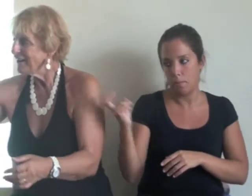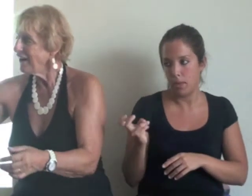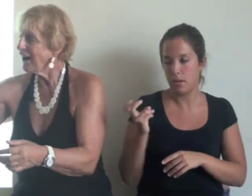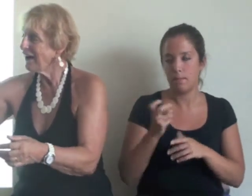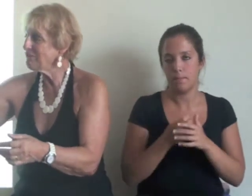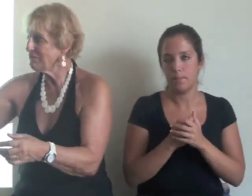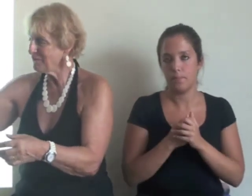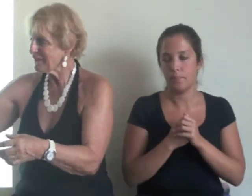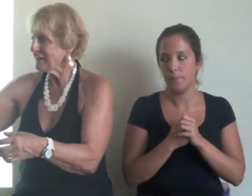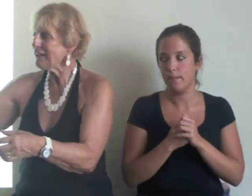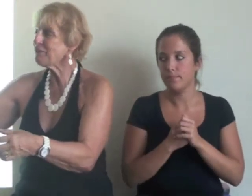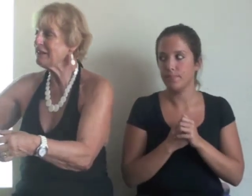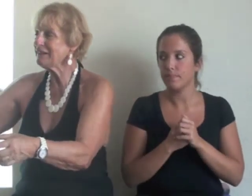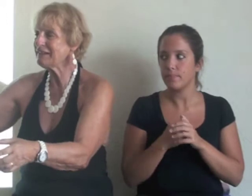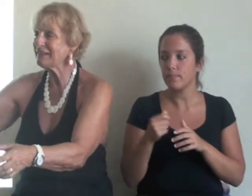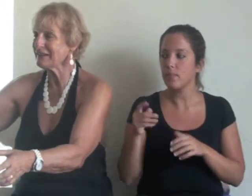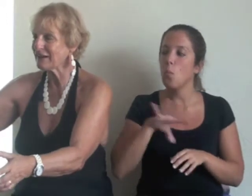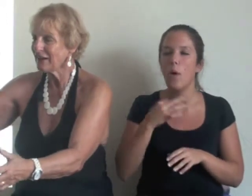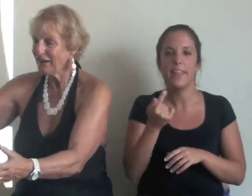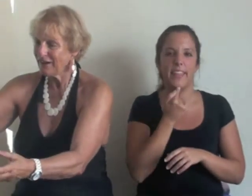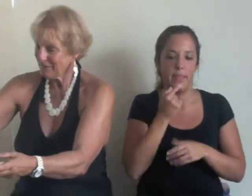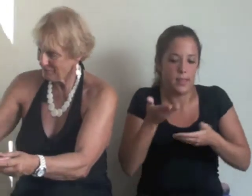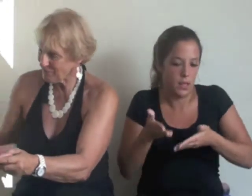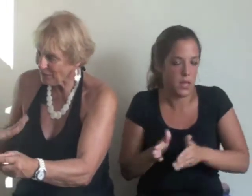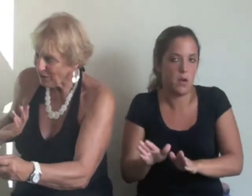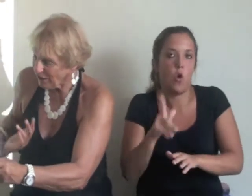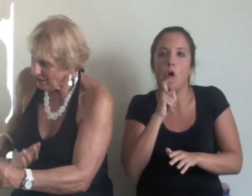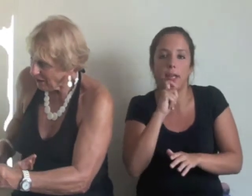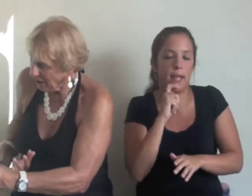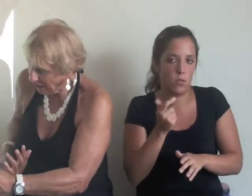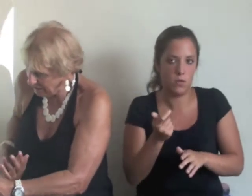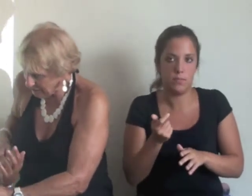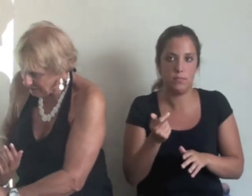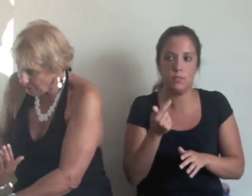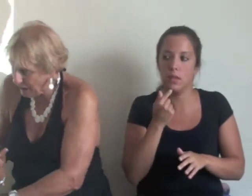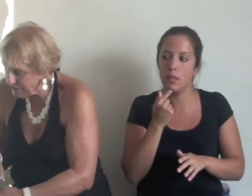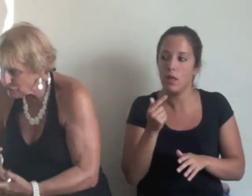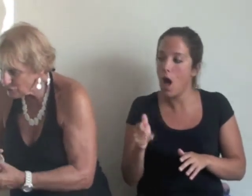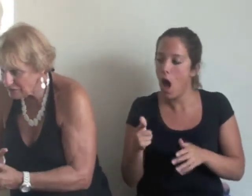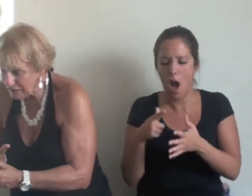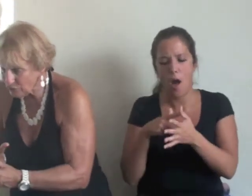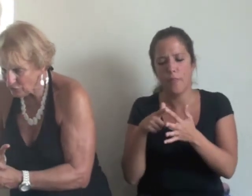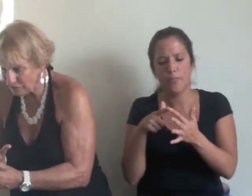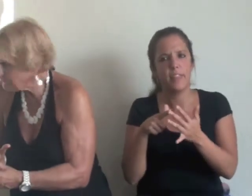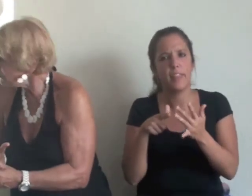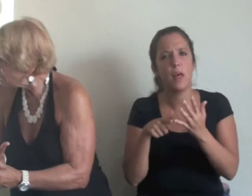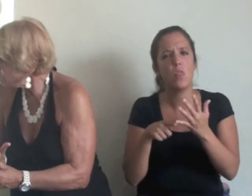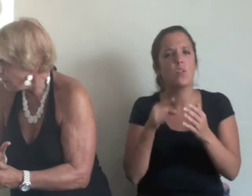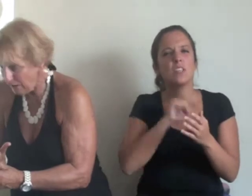¡Ay! Le pueden decir... ¡Ay! ¿Cuál de estos dedos se siente mal?